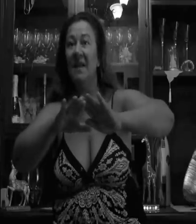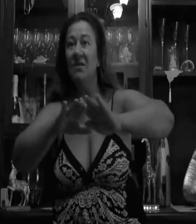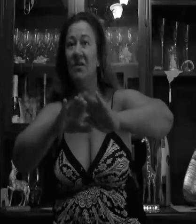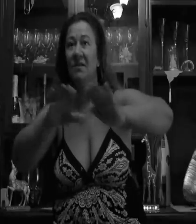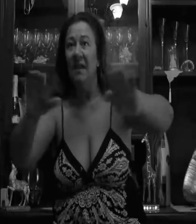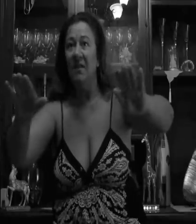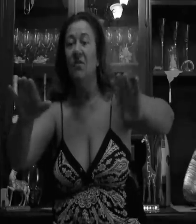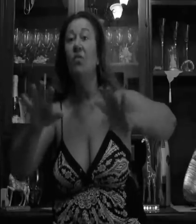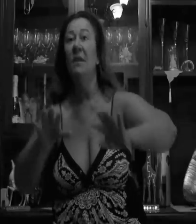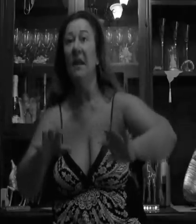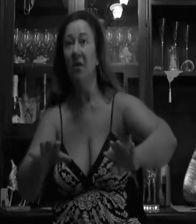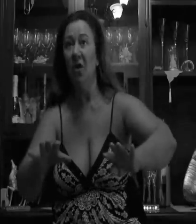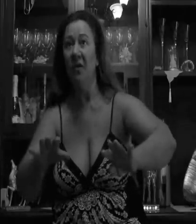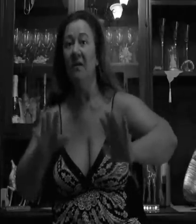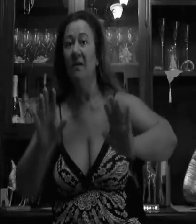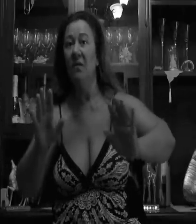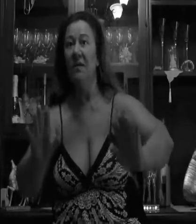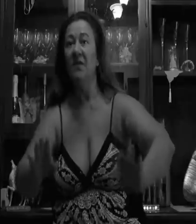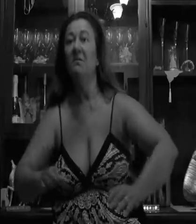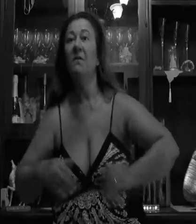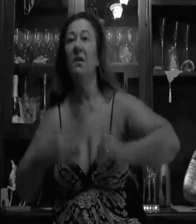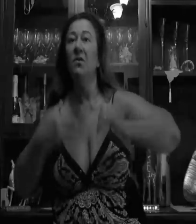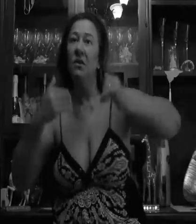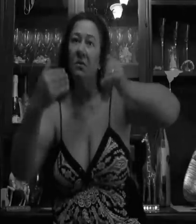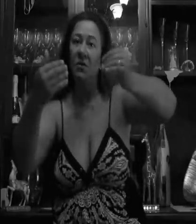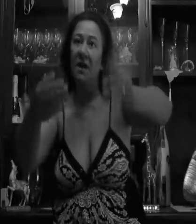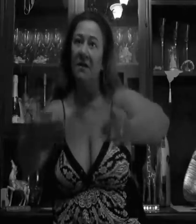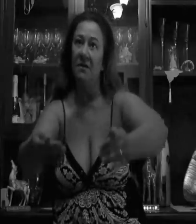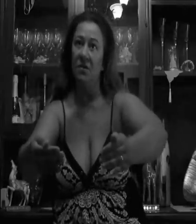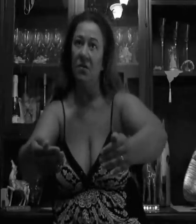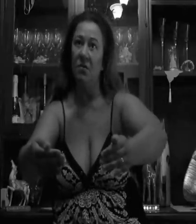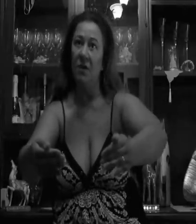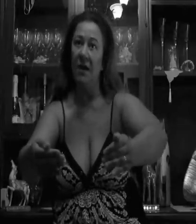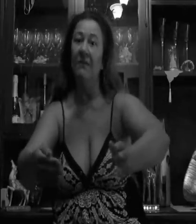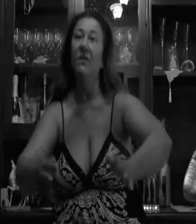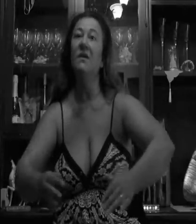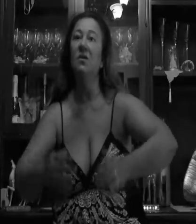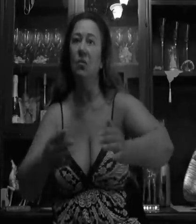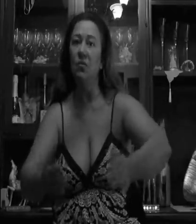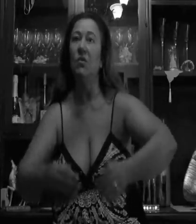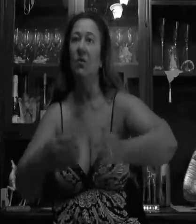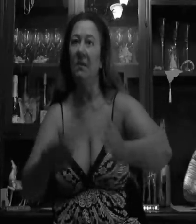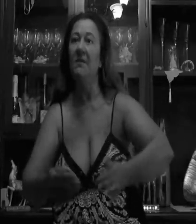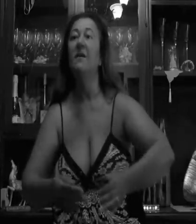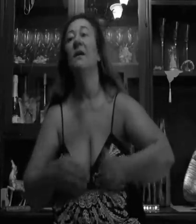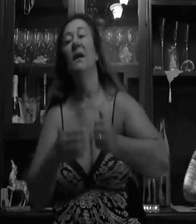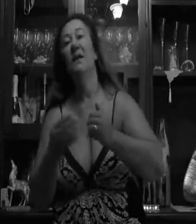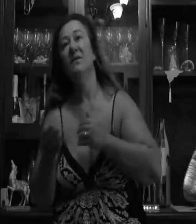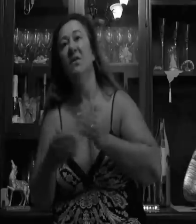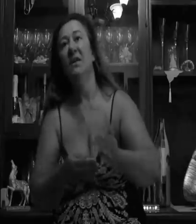silenzio, silenzio, 2009 queste firme vengono riportate in Consiglio Comunale, viene discusso nuovamente la questione